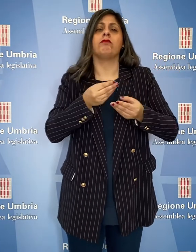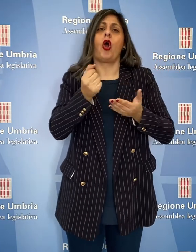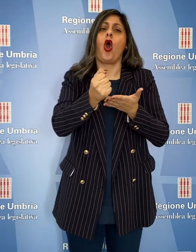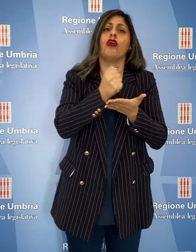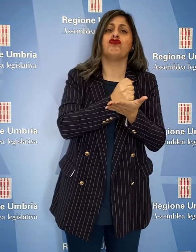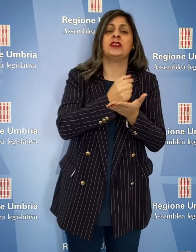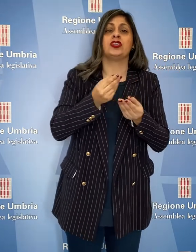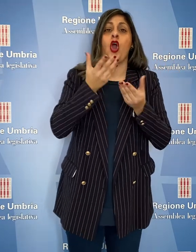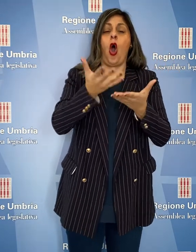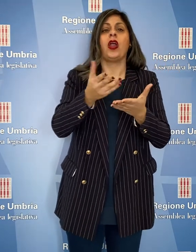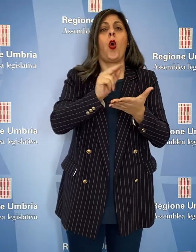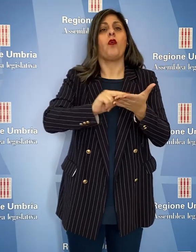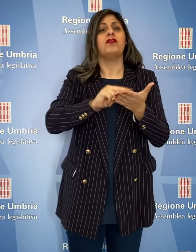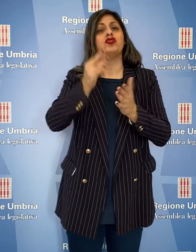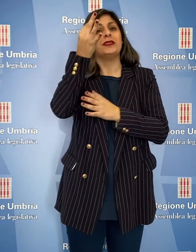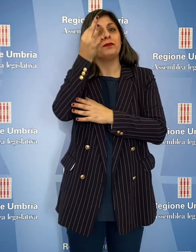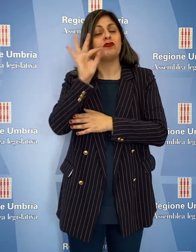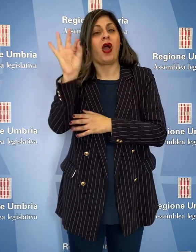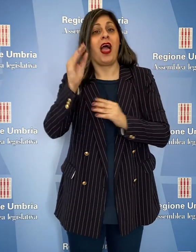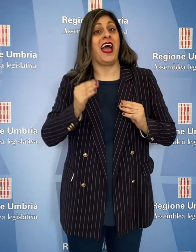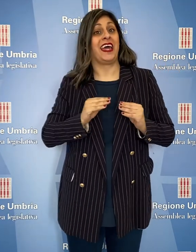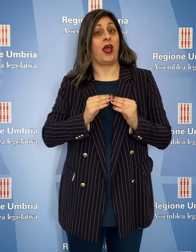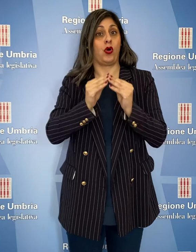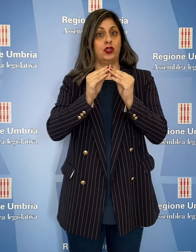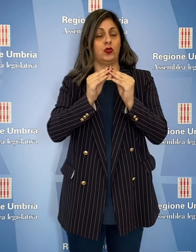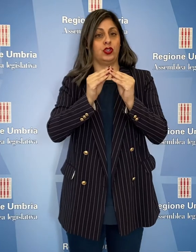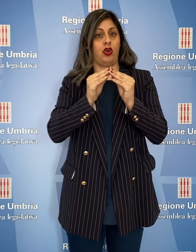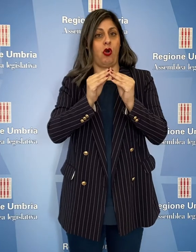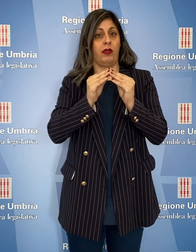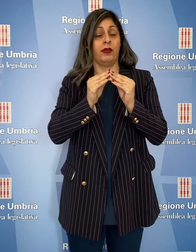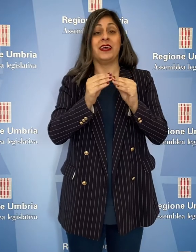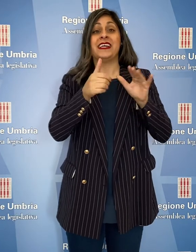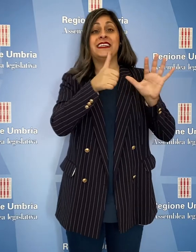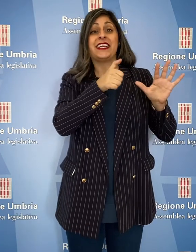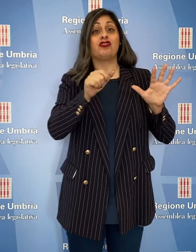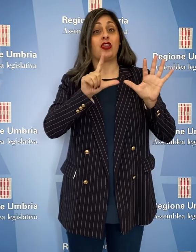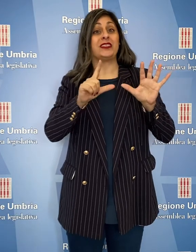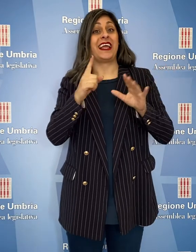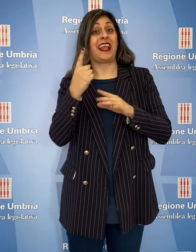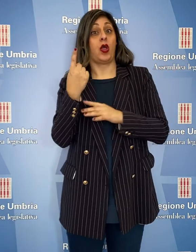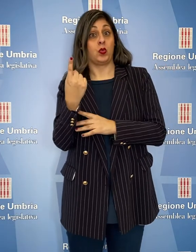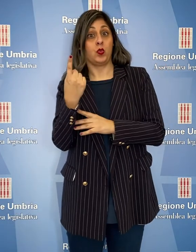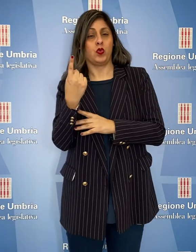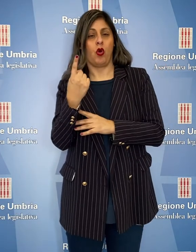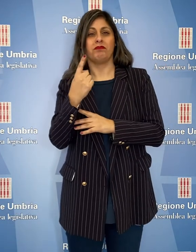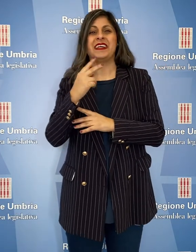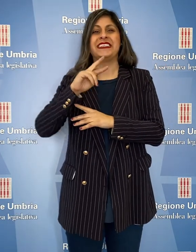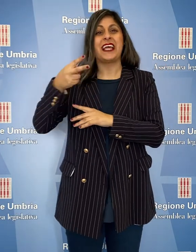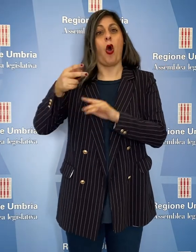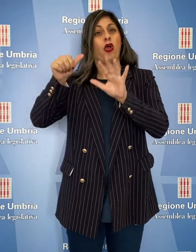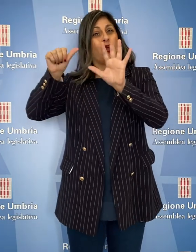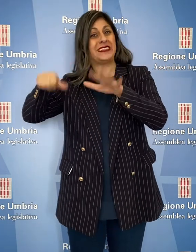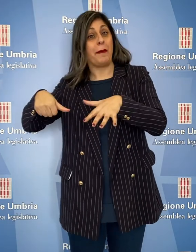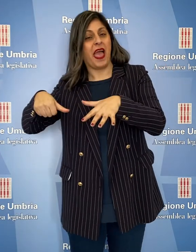all'ufficio speciale ricostruzione, 671 nel secondo semestre con